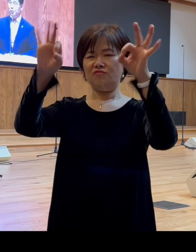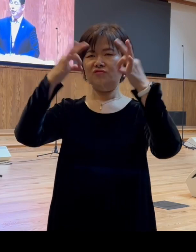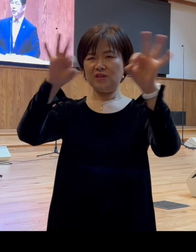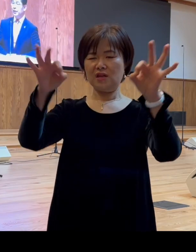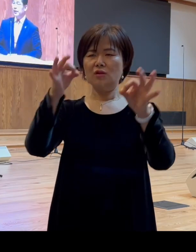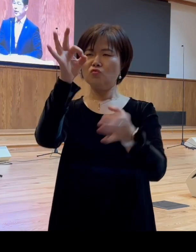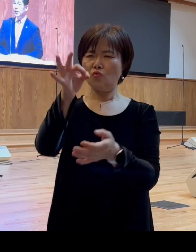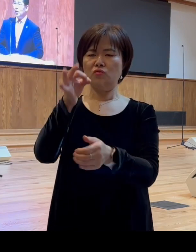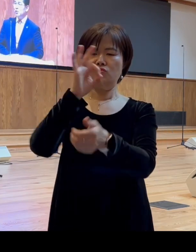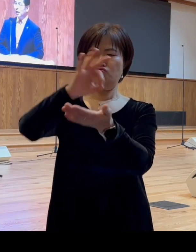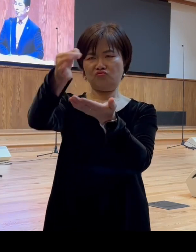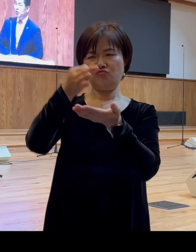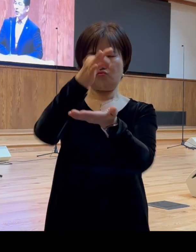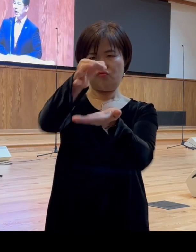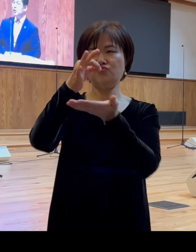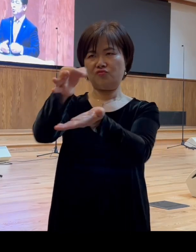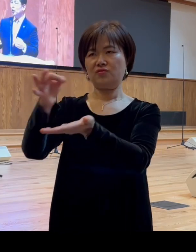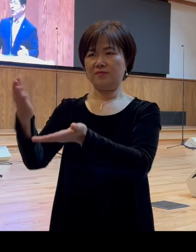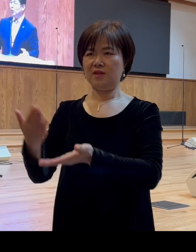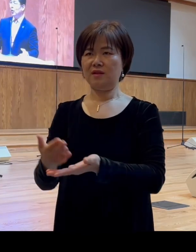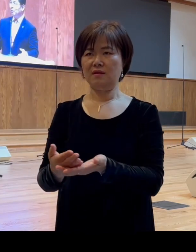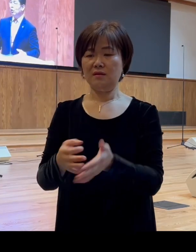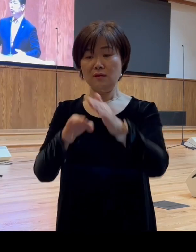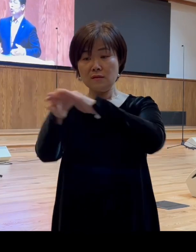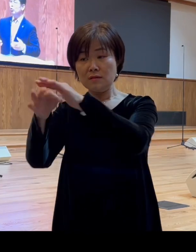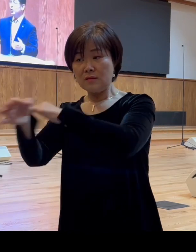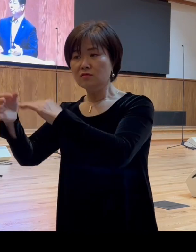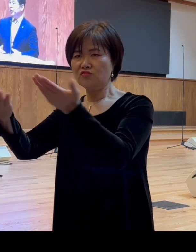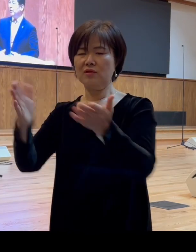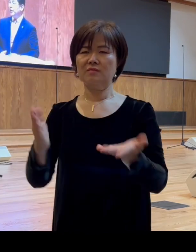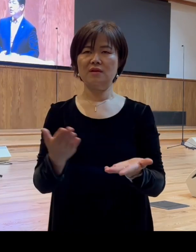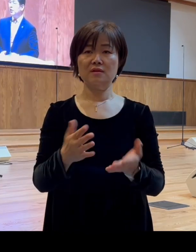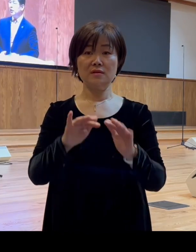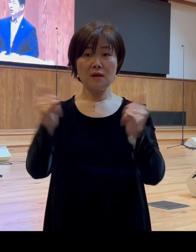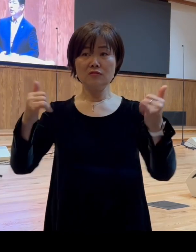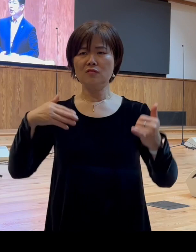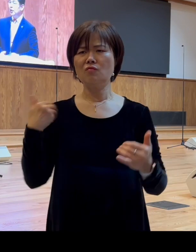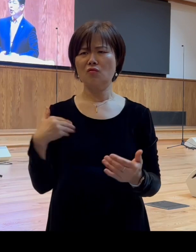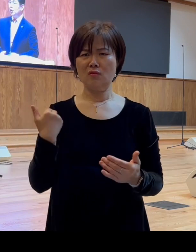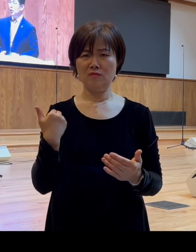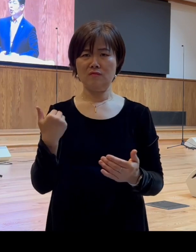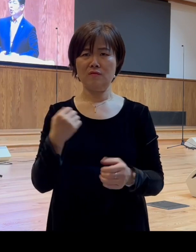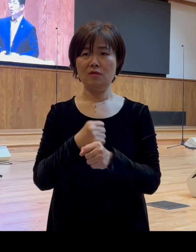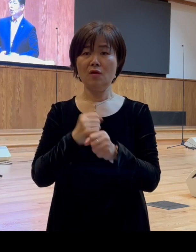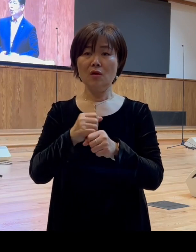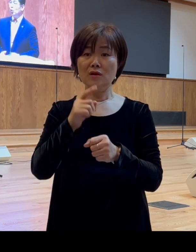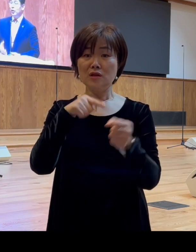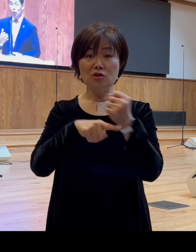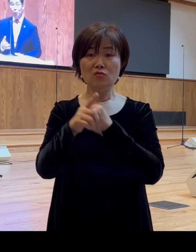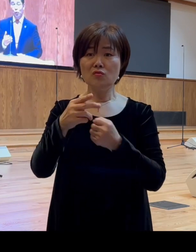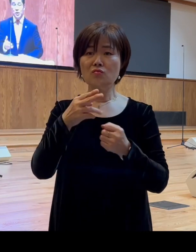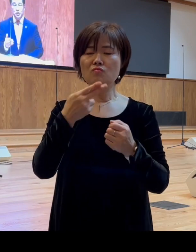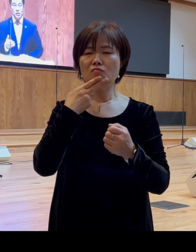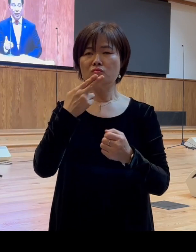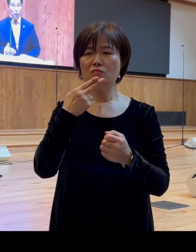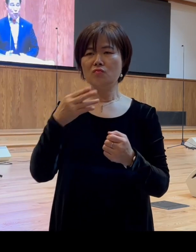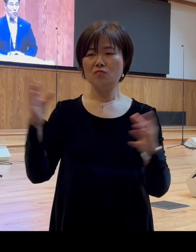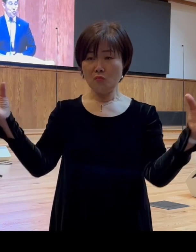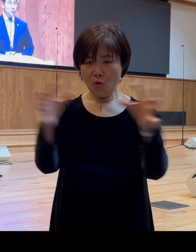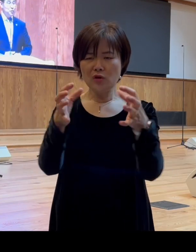그럼 사람들은 알지 못하고 아마 군중심리에 의해서 소리를 높여 외치는 사람들도 있었을 것입니다